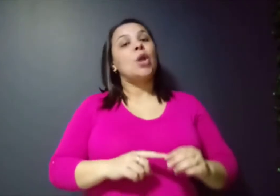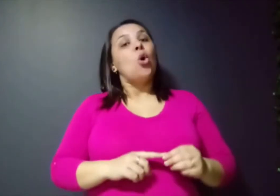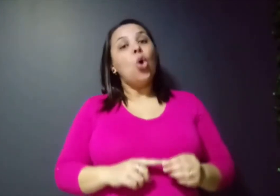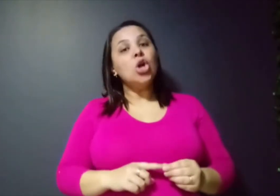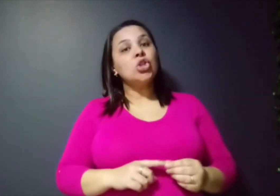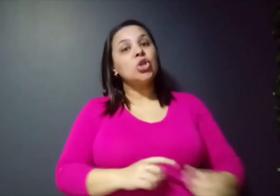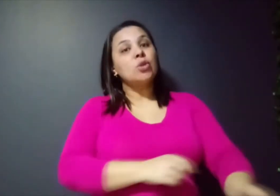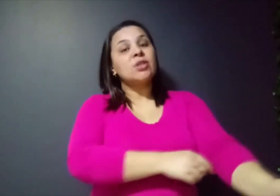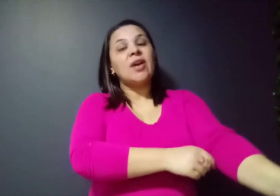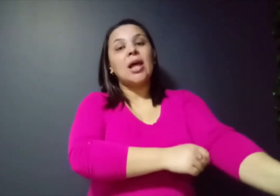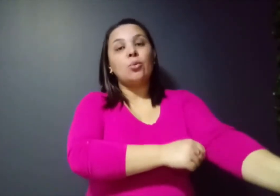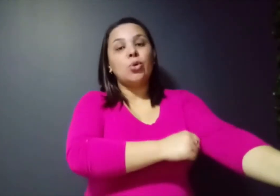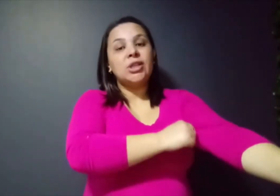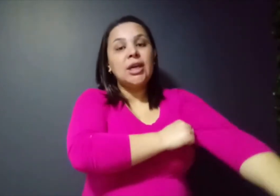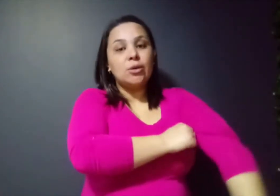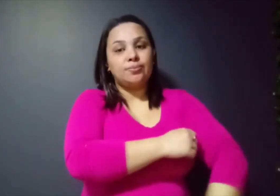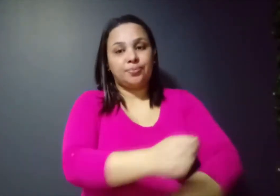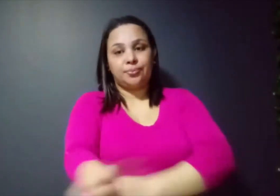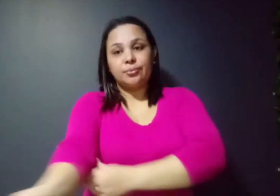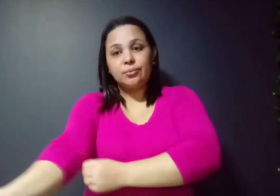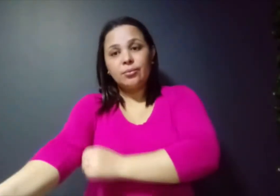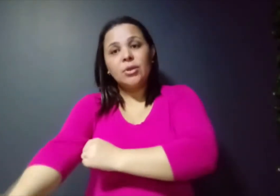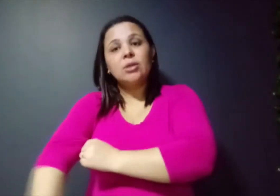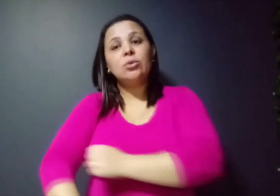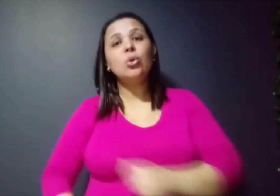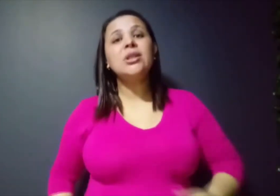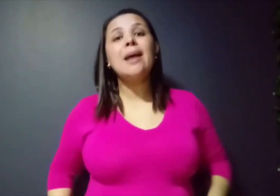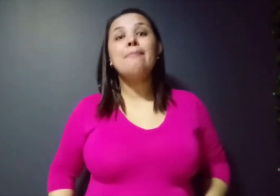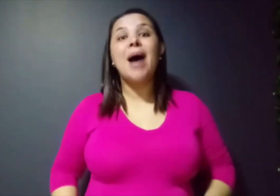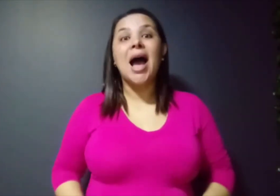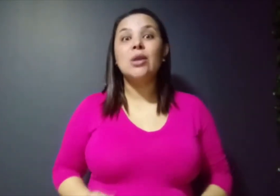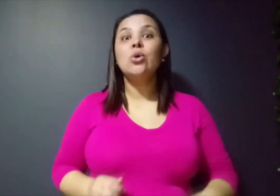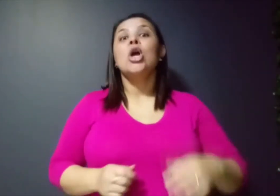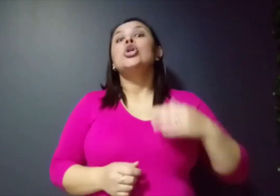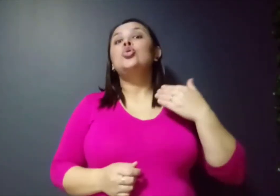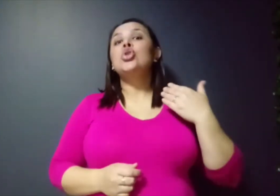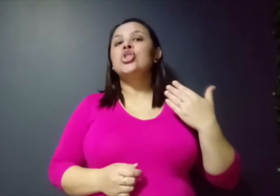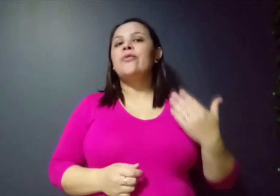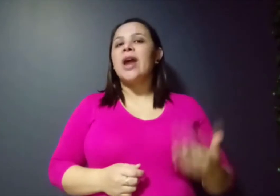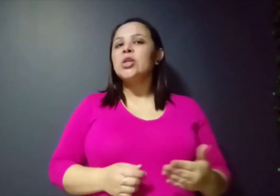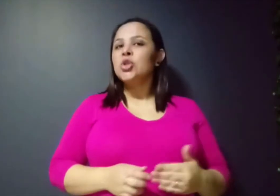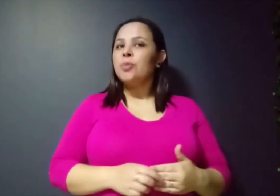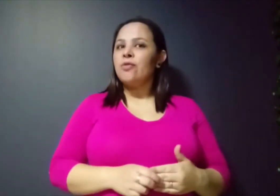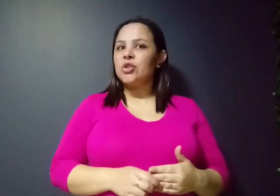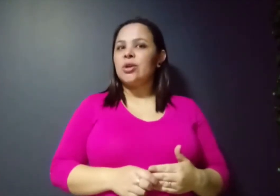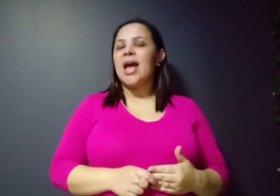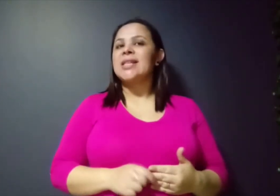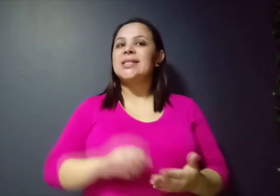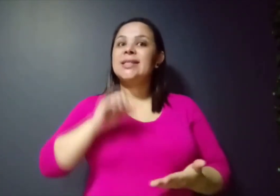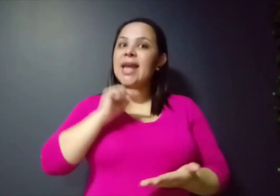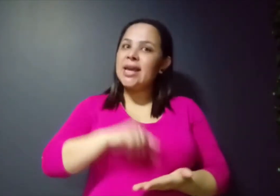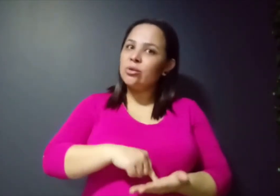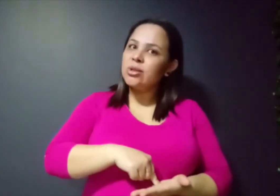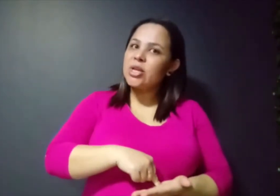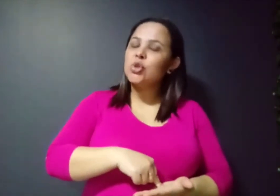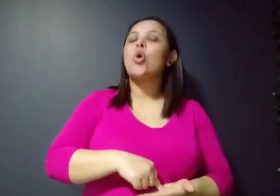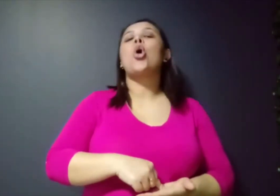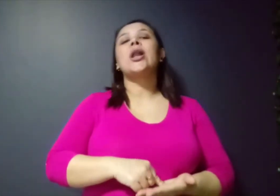Hoje nós vamos falar um pouquinho do trabalho dos diversos profissionais dentro da escola